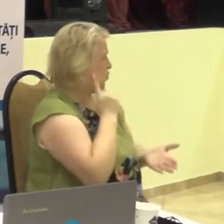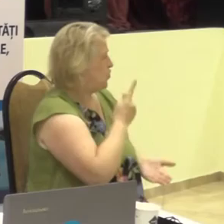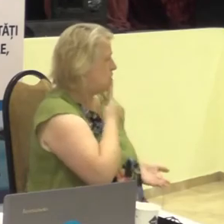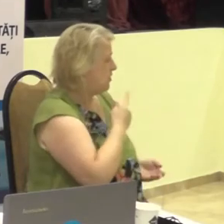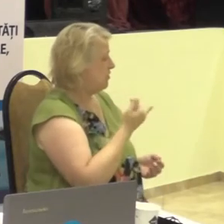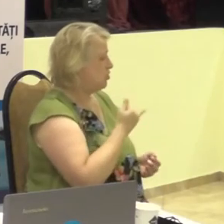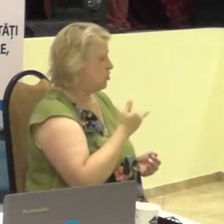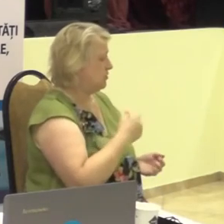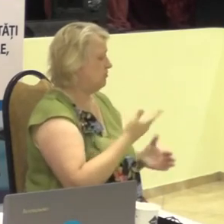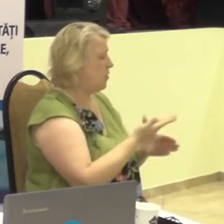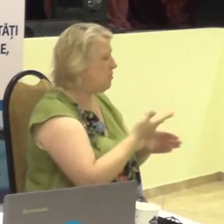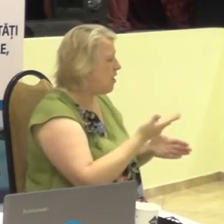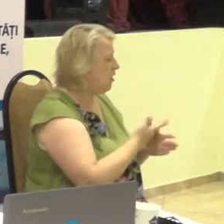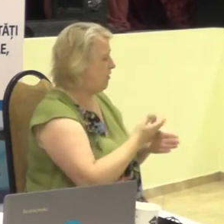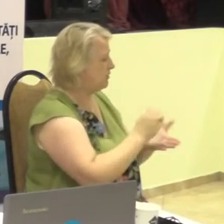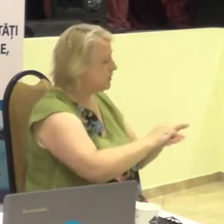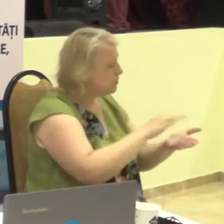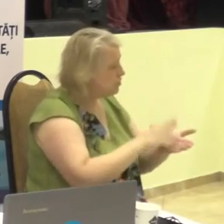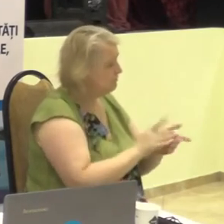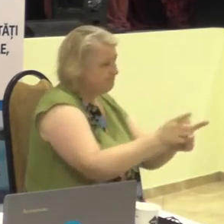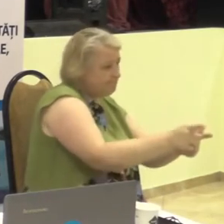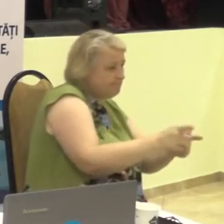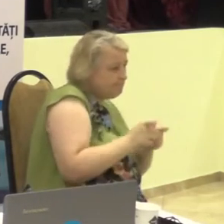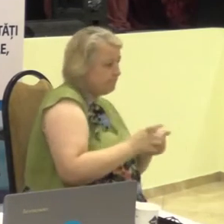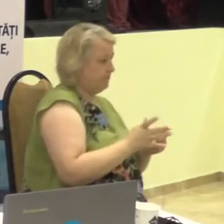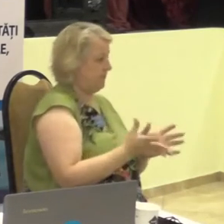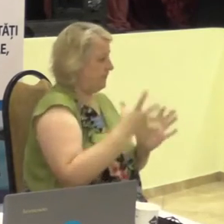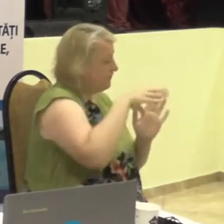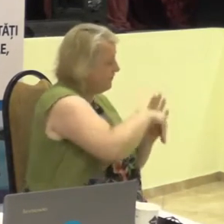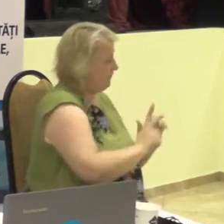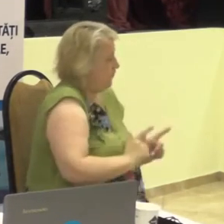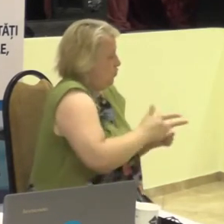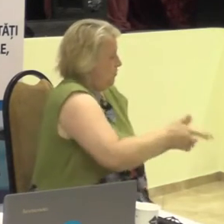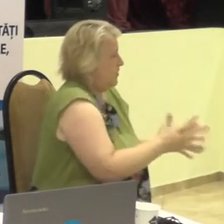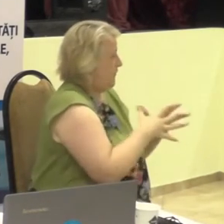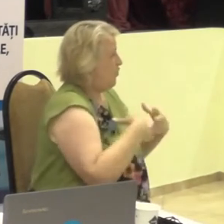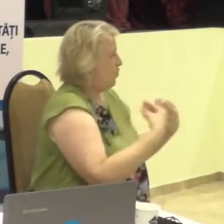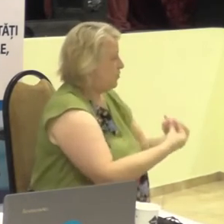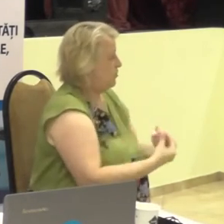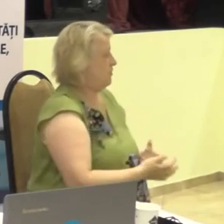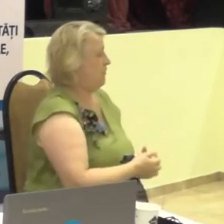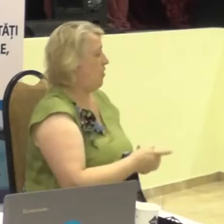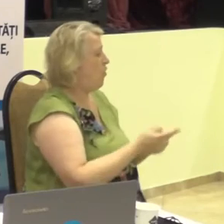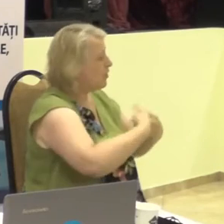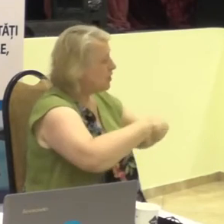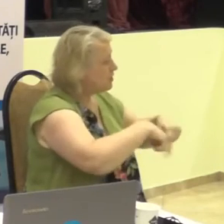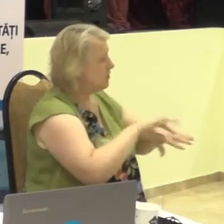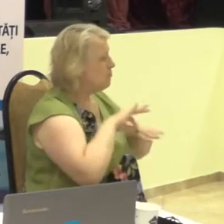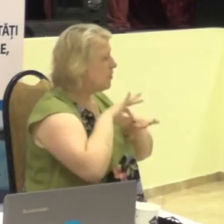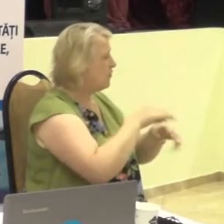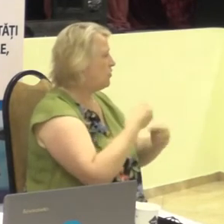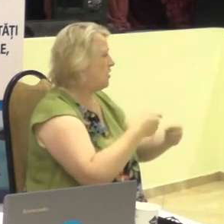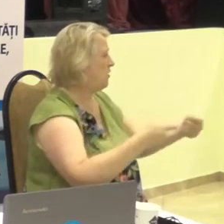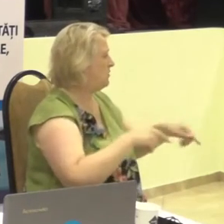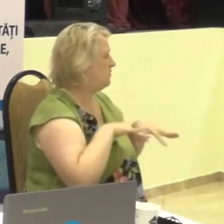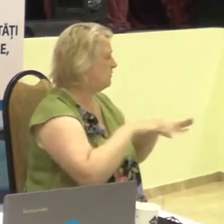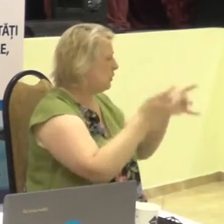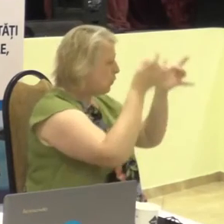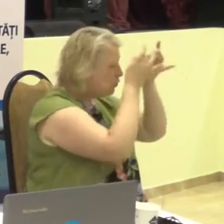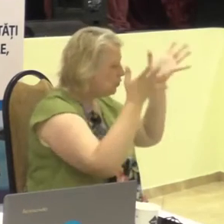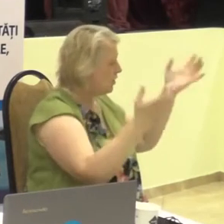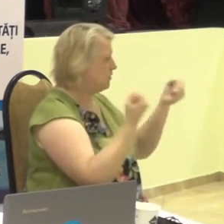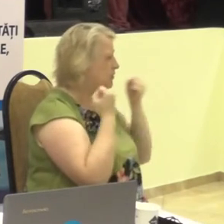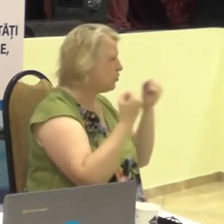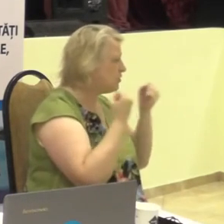registrarea și atragerea lor în asociație. Organizează și desfășoară diferite activități culturale,